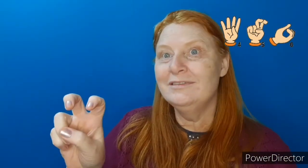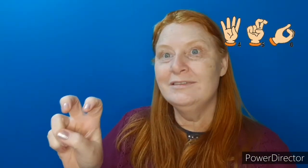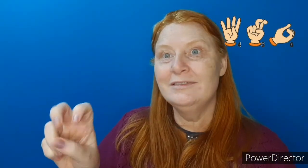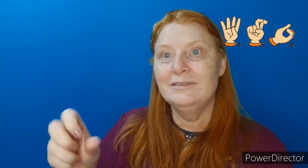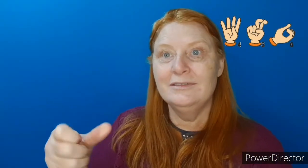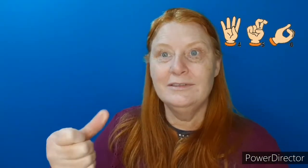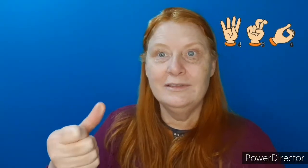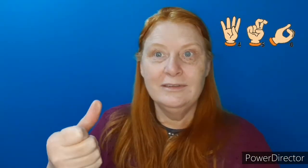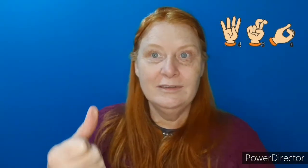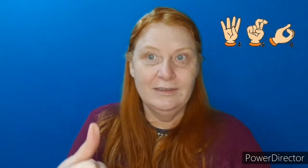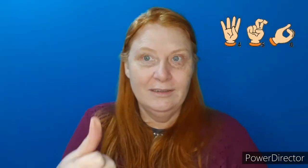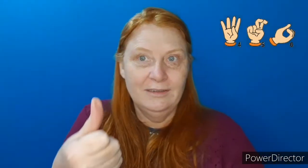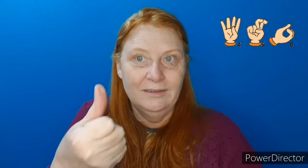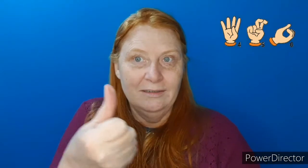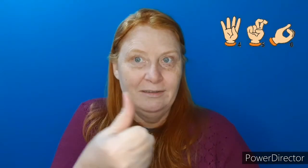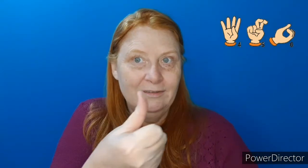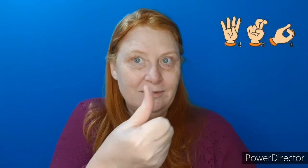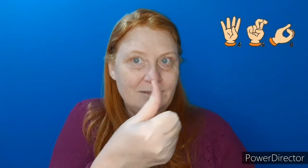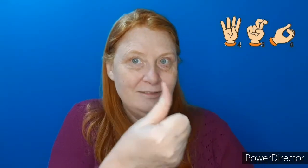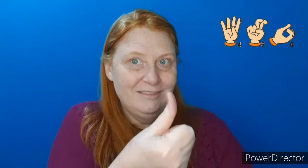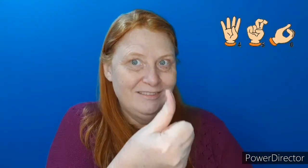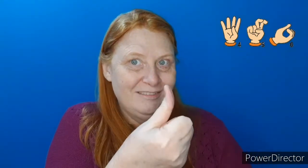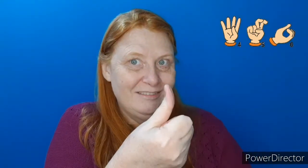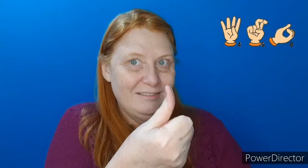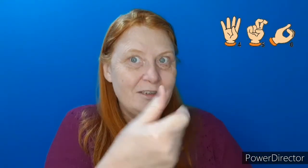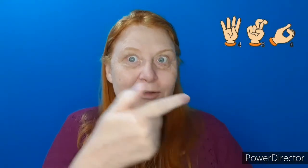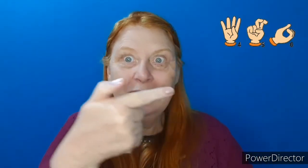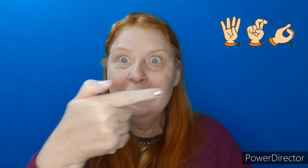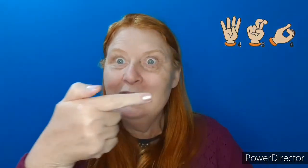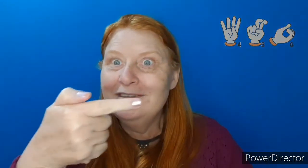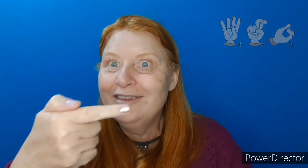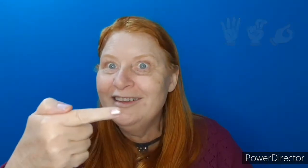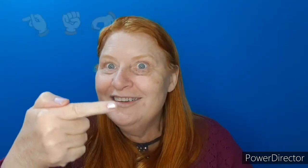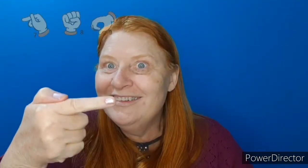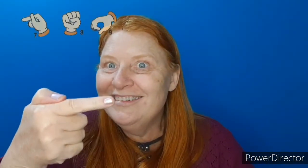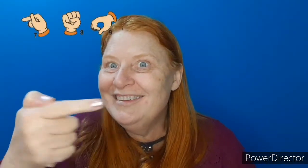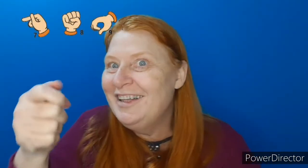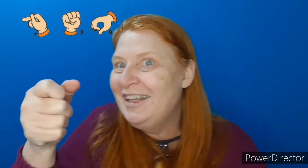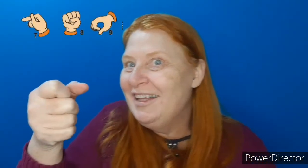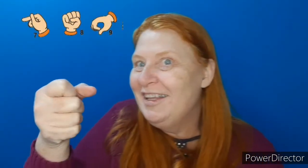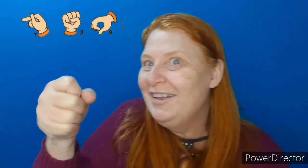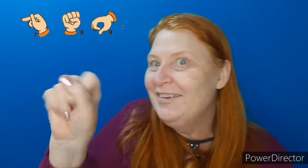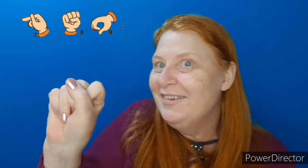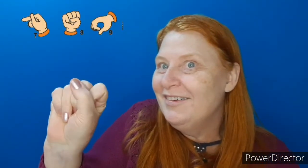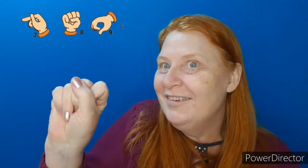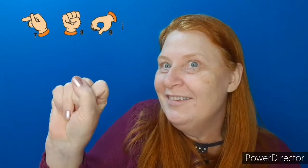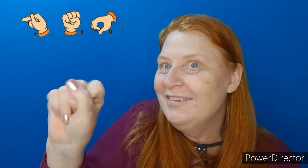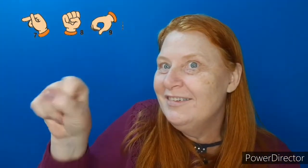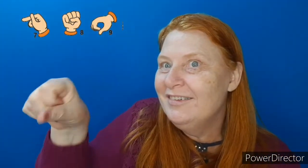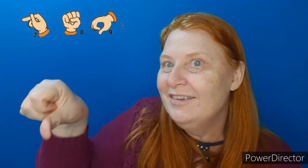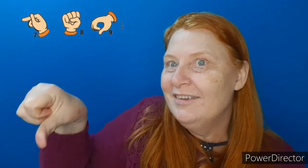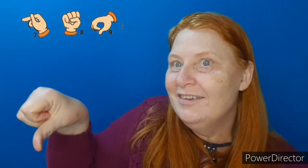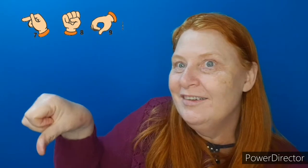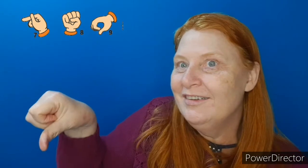cinco, seis, dezinhos, sete, oito,